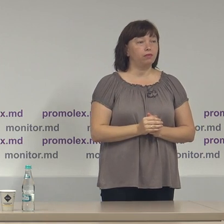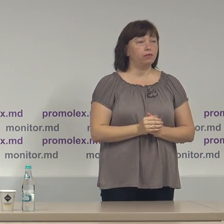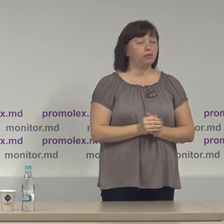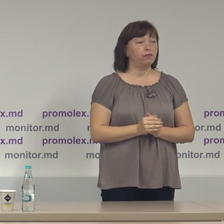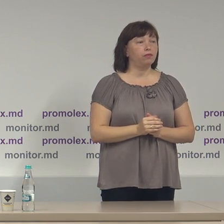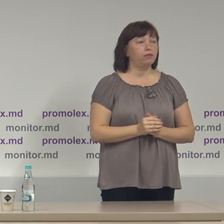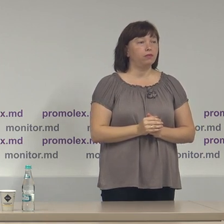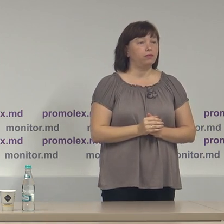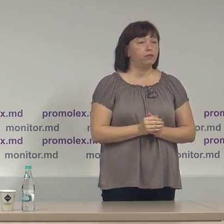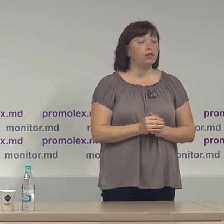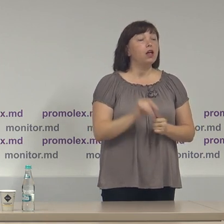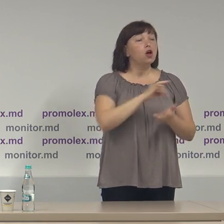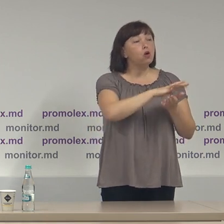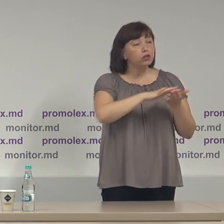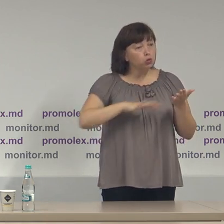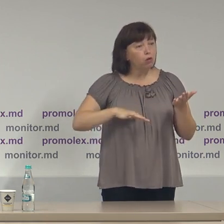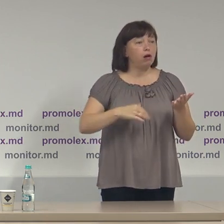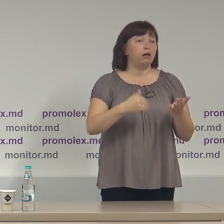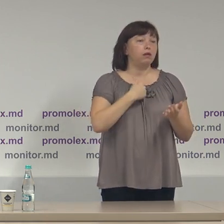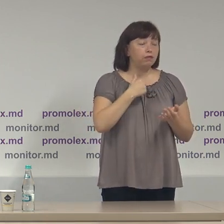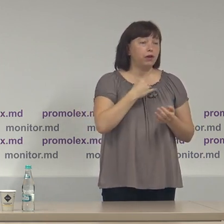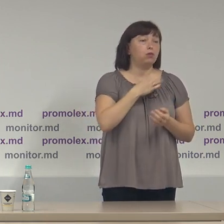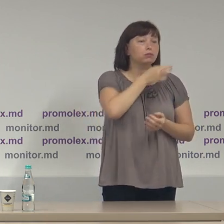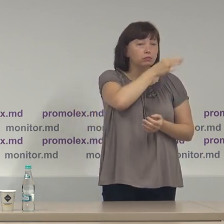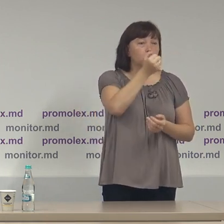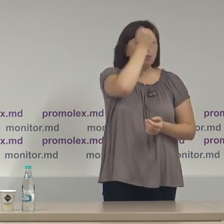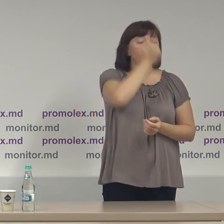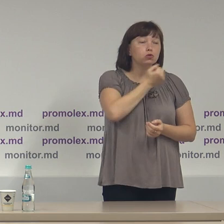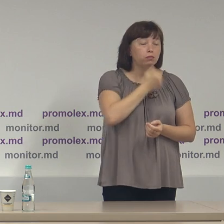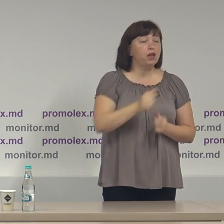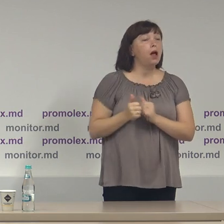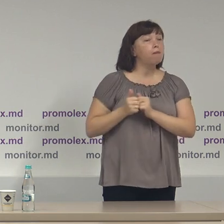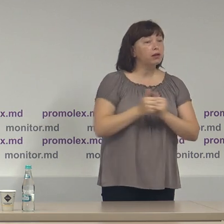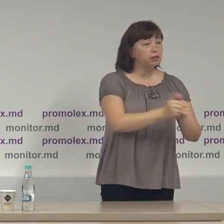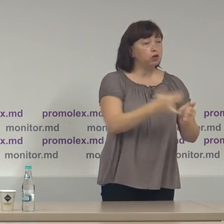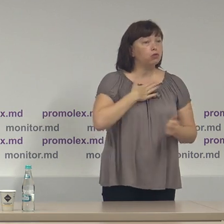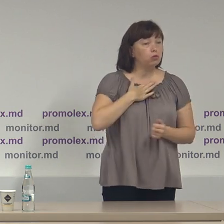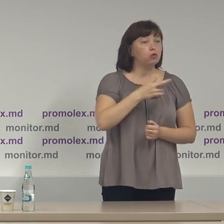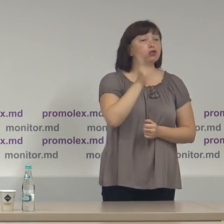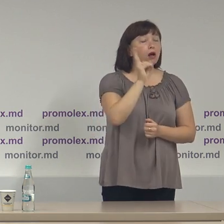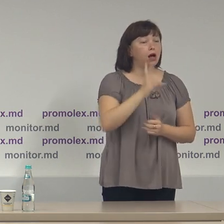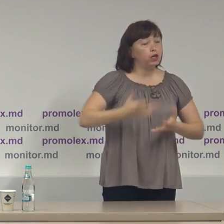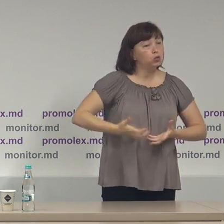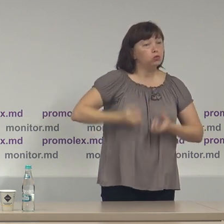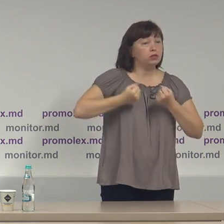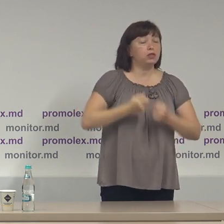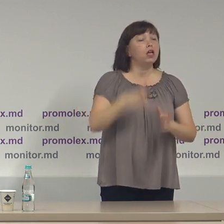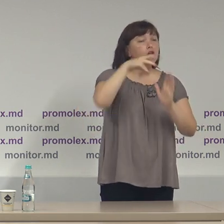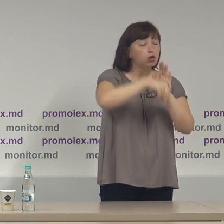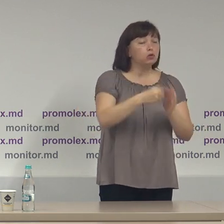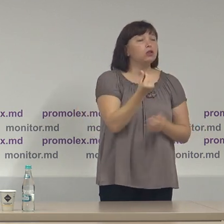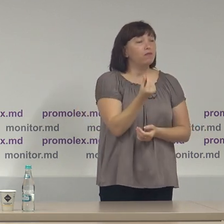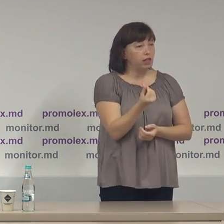În continuare vreau să aduc sincere mulțumiri partenerilor noștri care susțin inclusiv